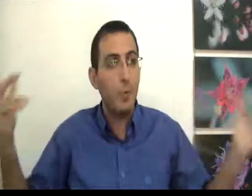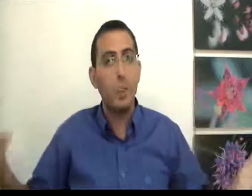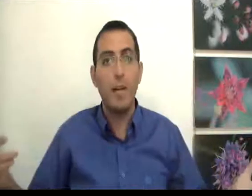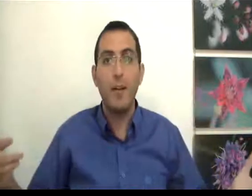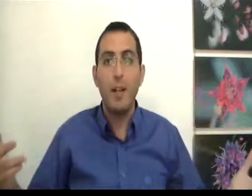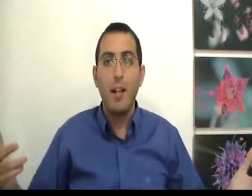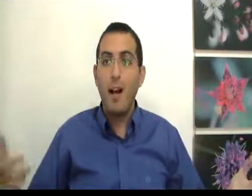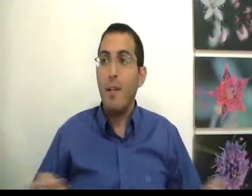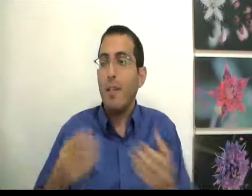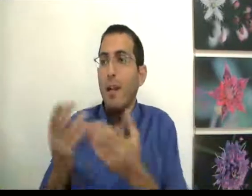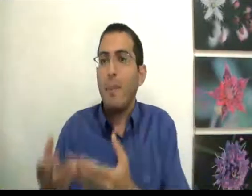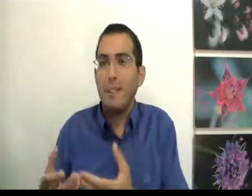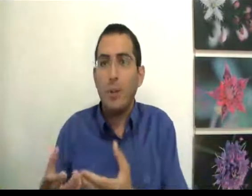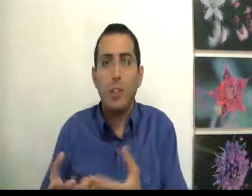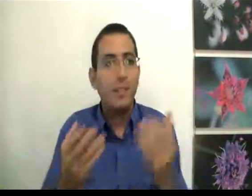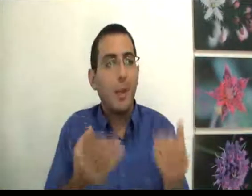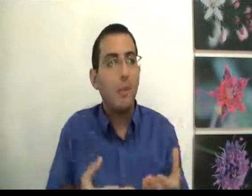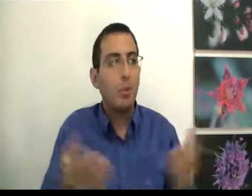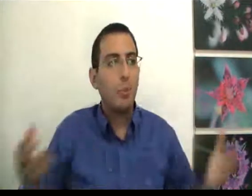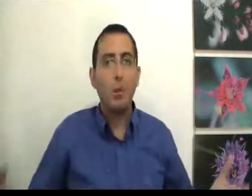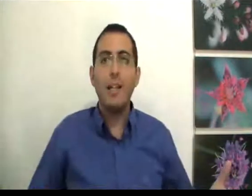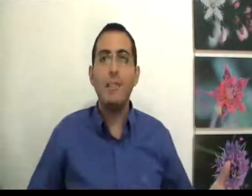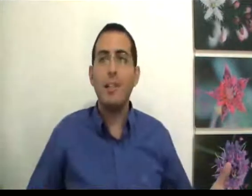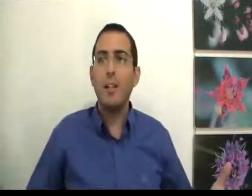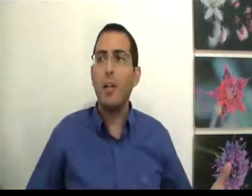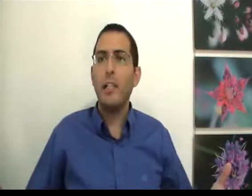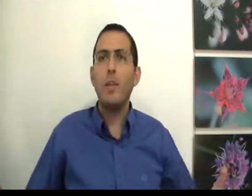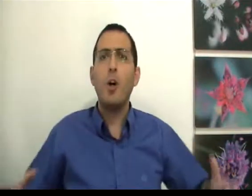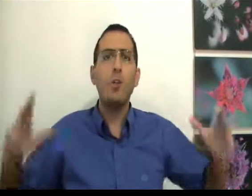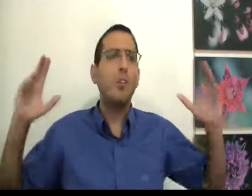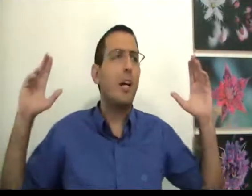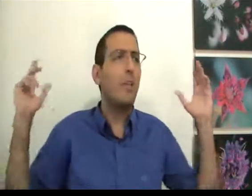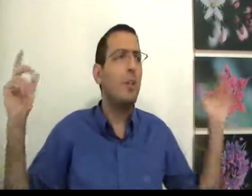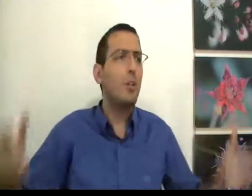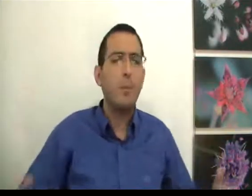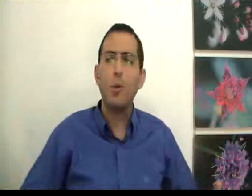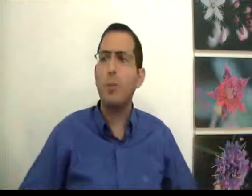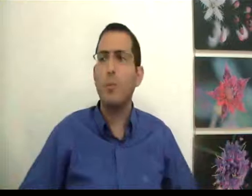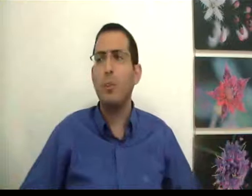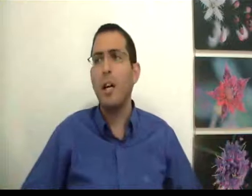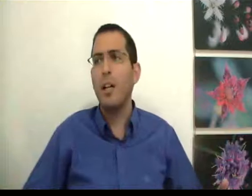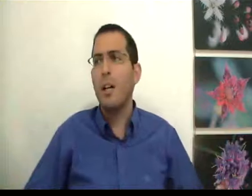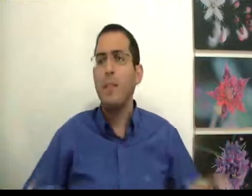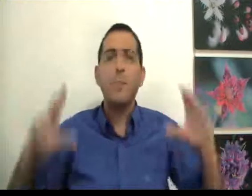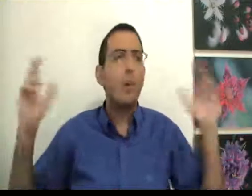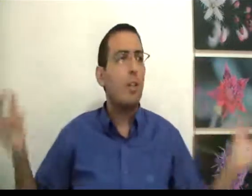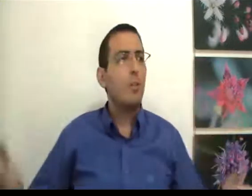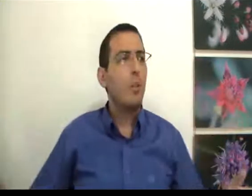מאושר אבל אם אתה מחפש את האושר אז תחפש אותו בצורה רצילית אתה לא יכול להגיד אני מאוד רוצה לחפש להיות אני מאוד רוצה מאושר זה מאוד חשוב להיות